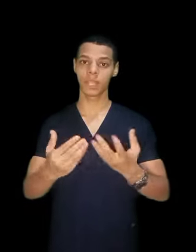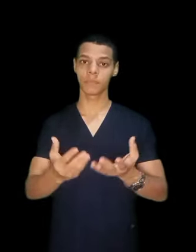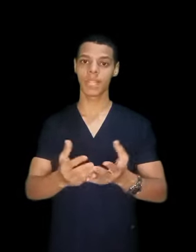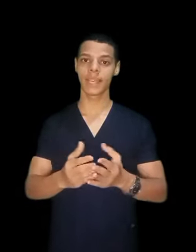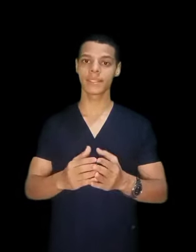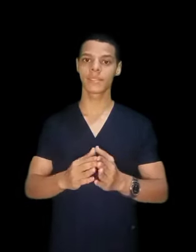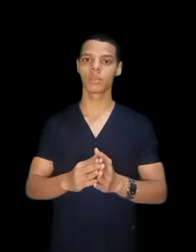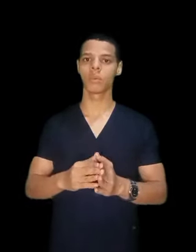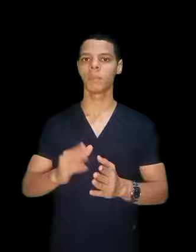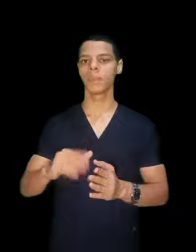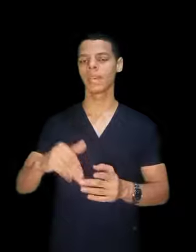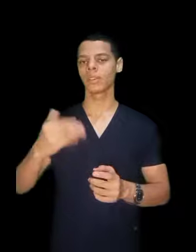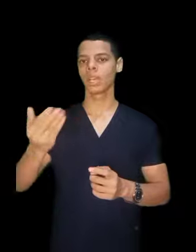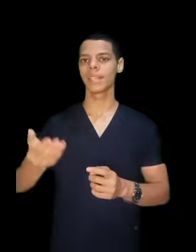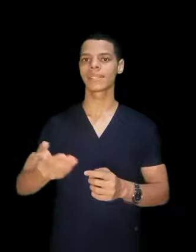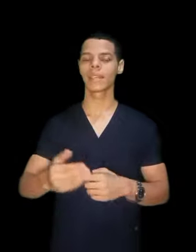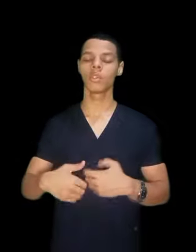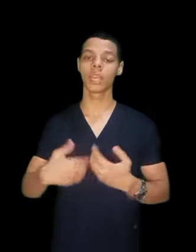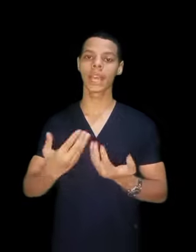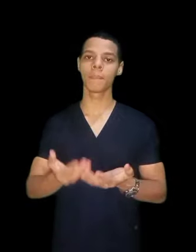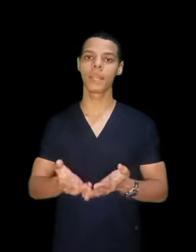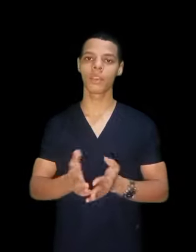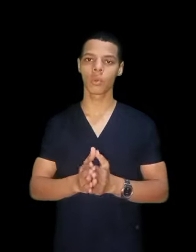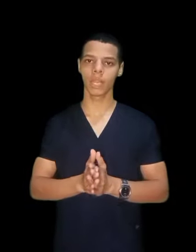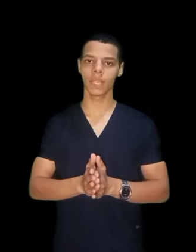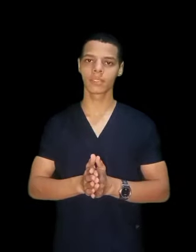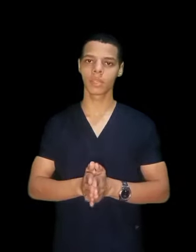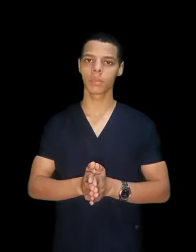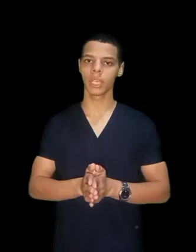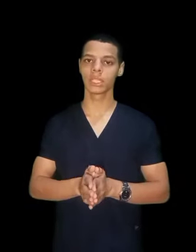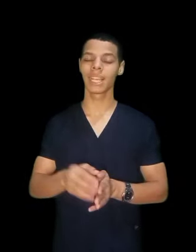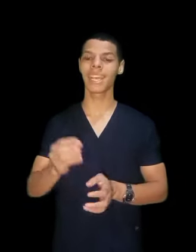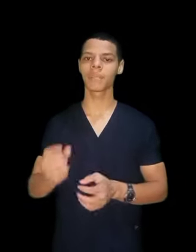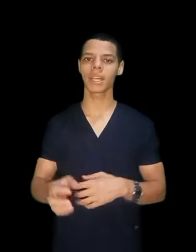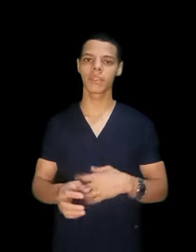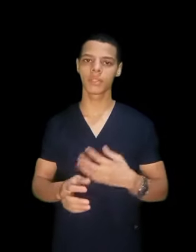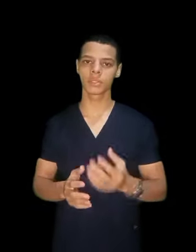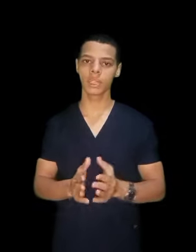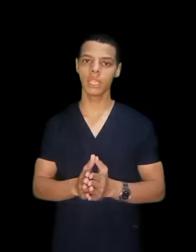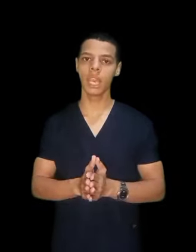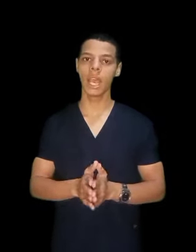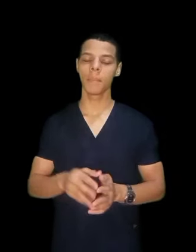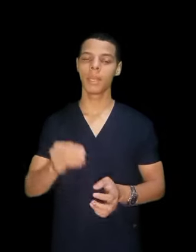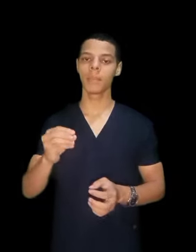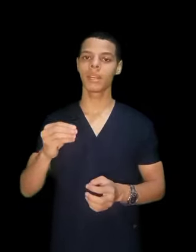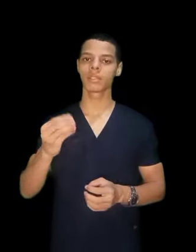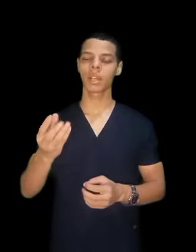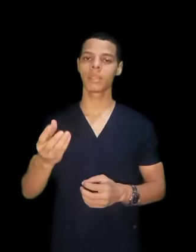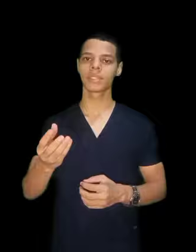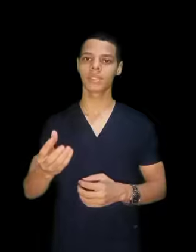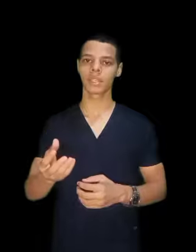امتياز بيبدأ ان هو ينسى ان هو يكمل كلية تمريد لكن معهد فني صحي بيقبل طلبة